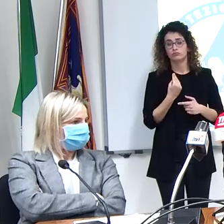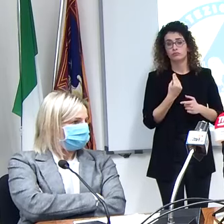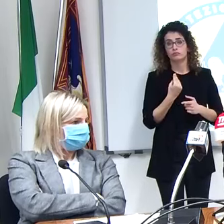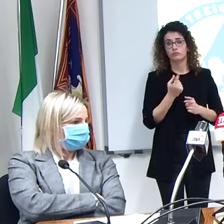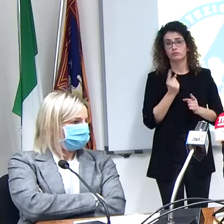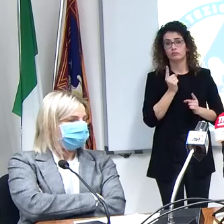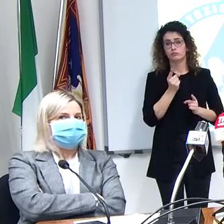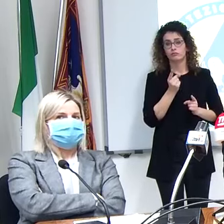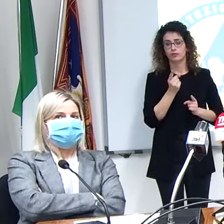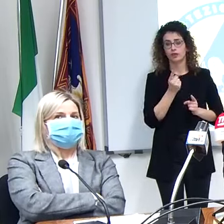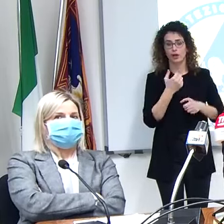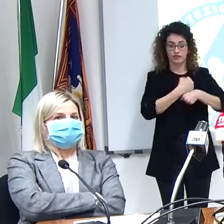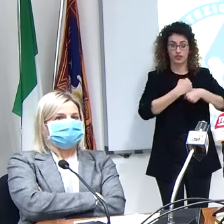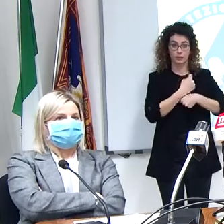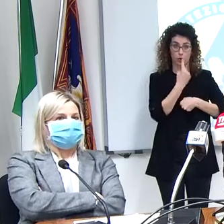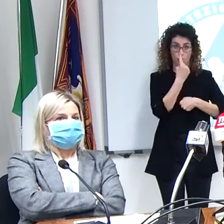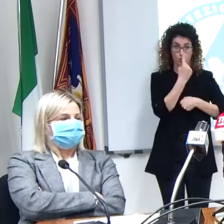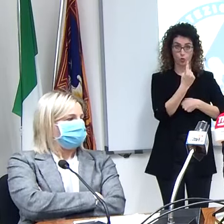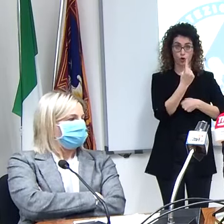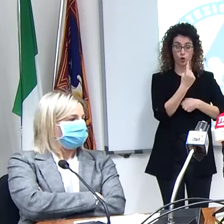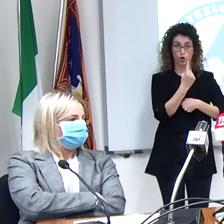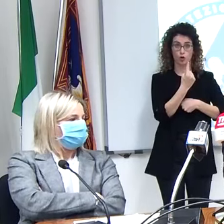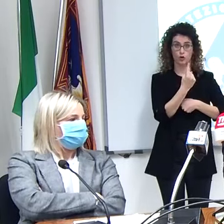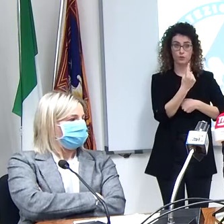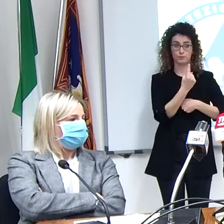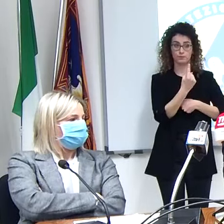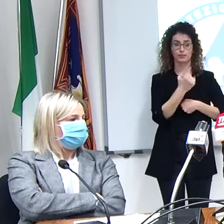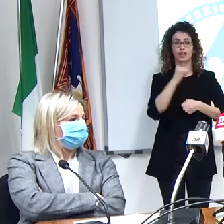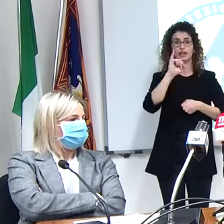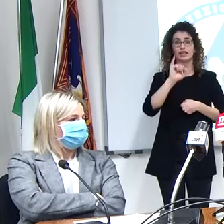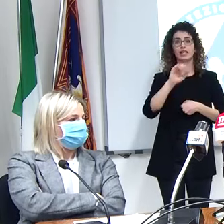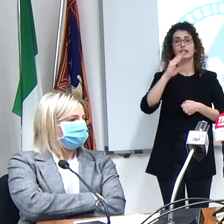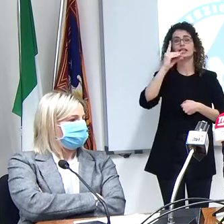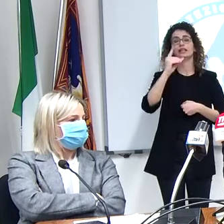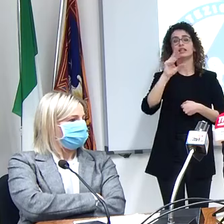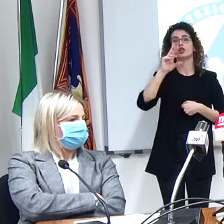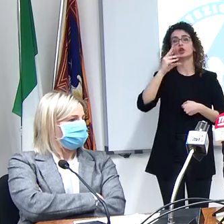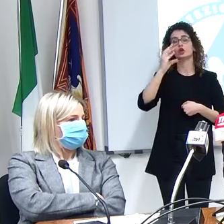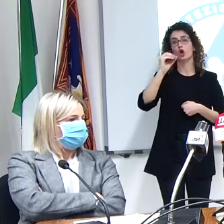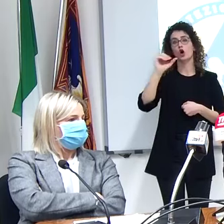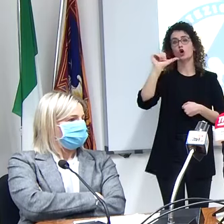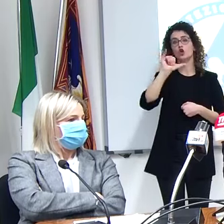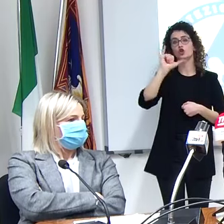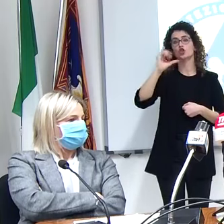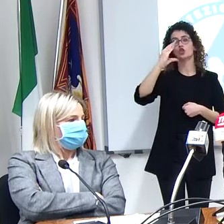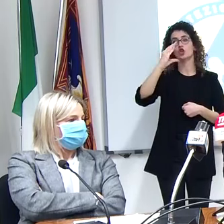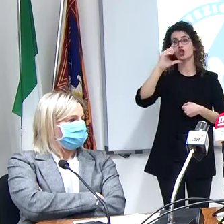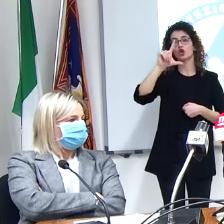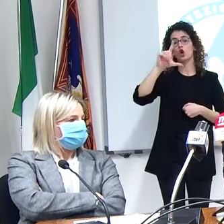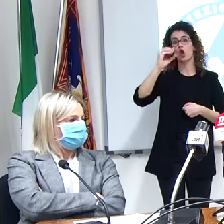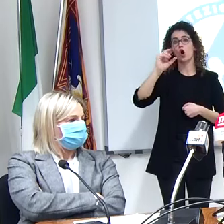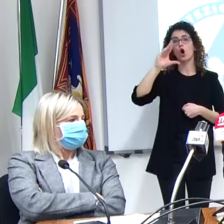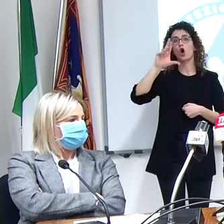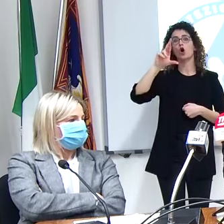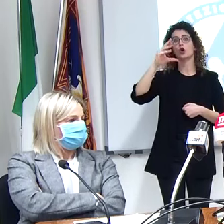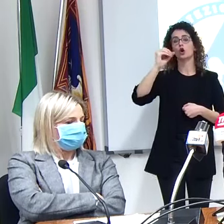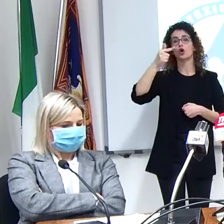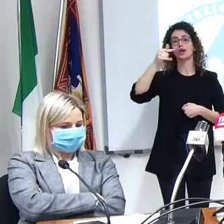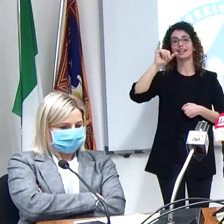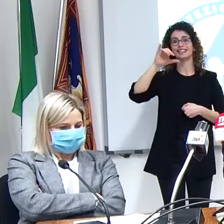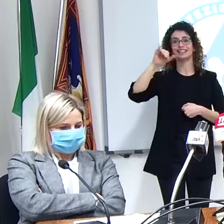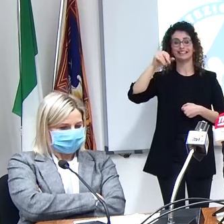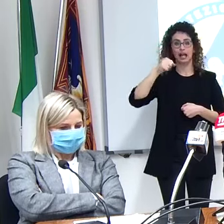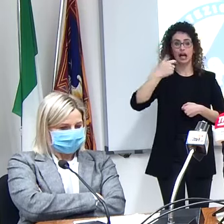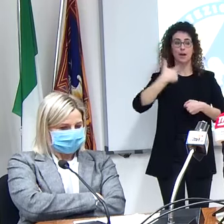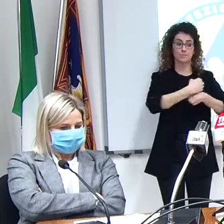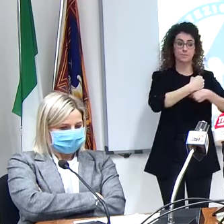a un farmaco in particolare l'idrossiclorochina il Piemonte pone qualche precauzione